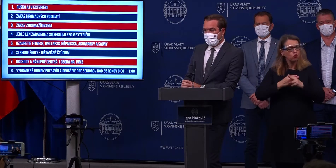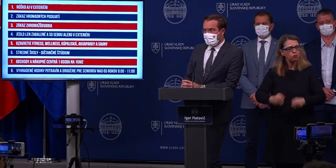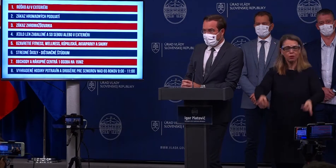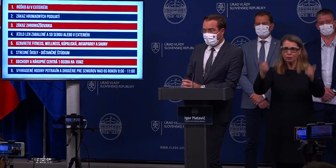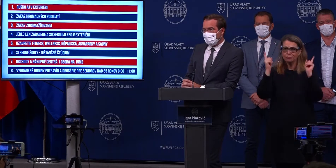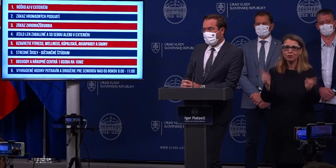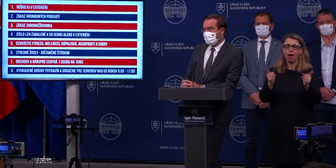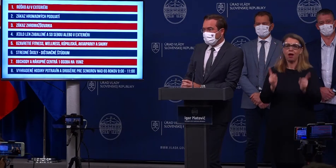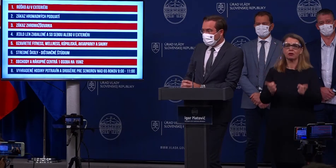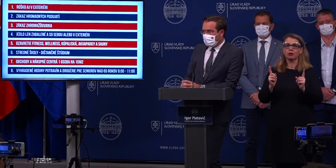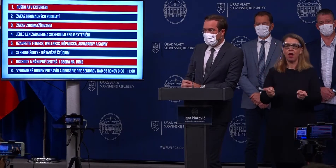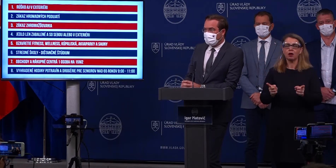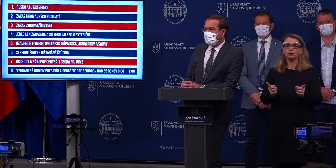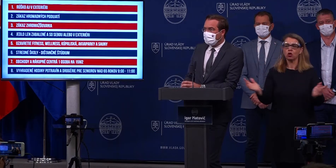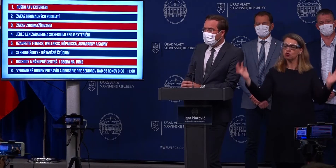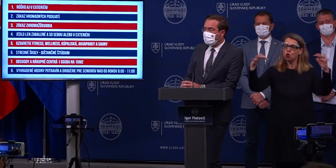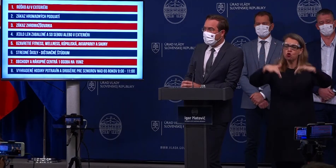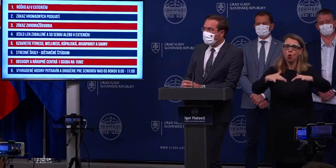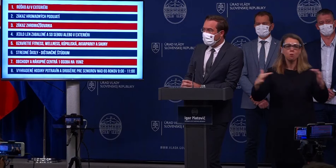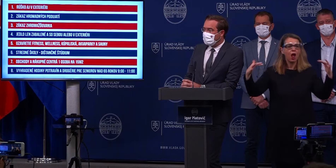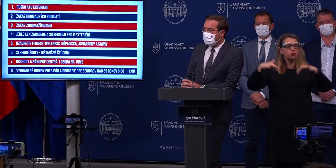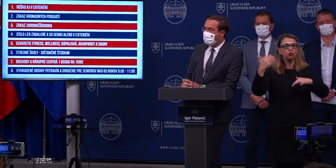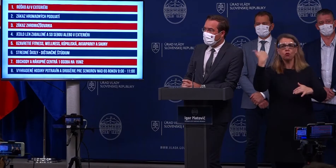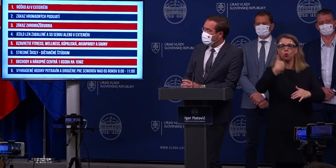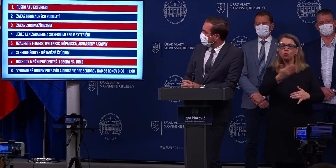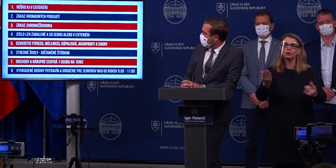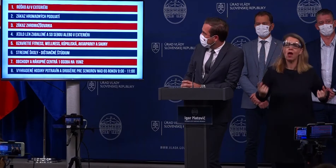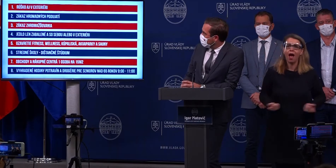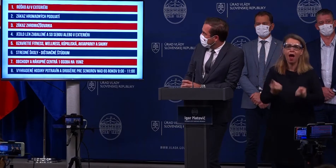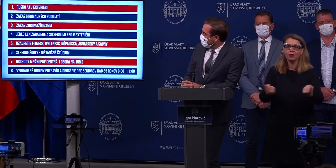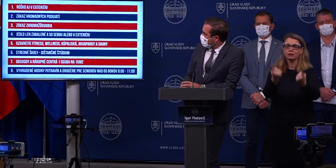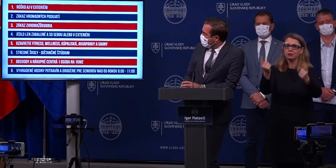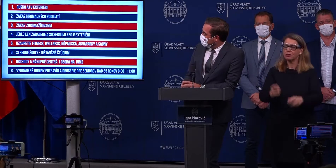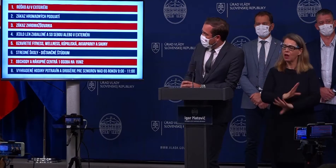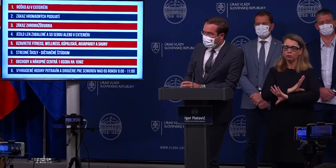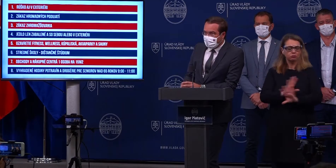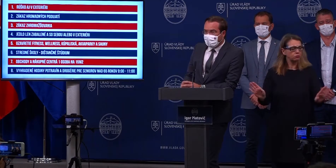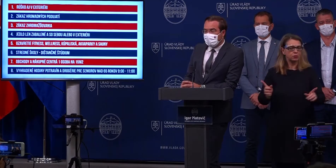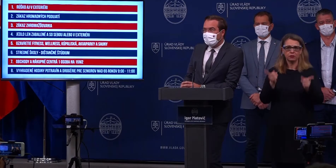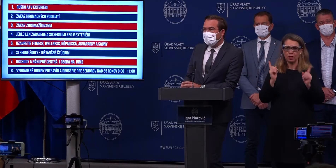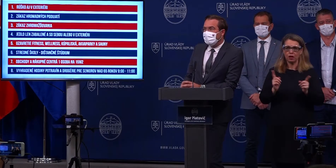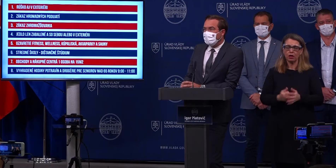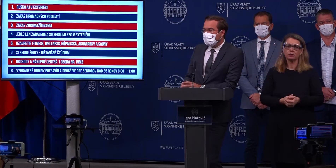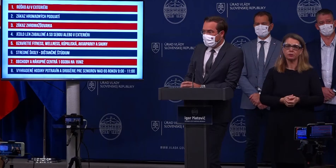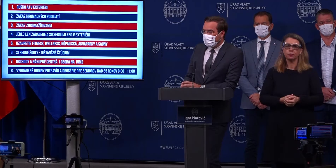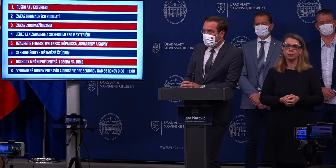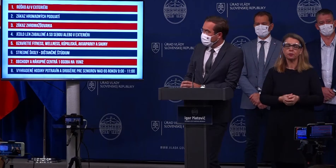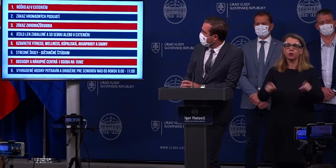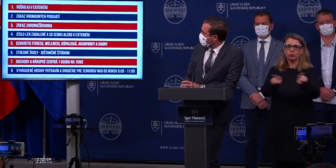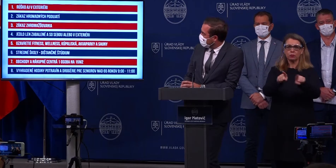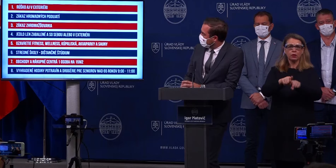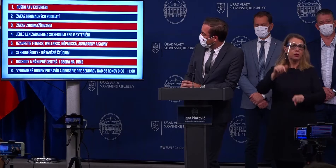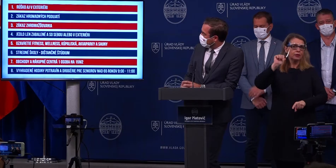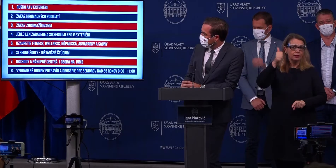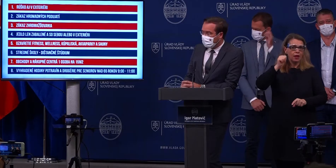akékoľvek zromažďovanie ľudí na podujatiach organizovaných. A zároveň, zajtra